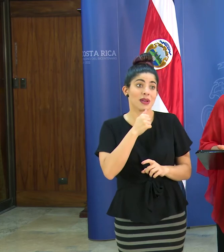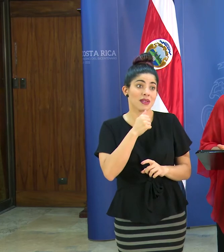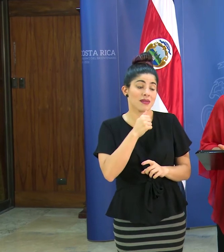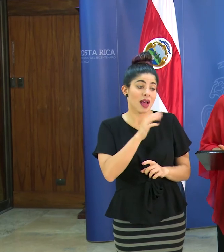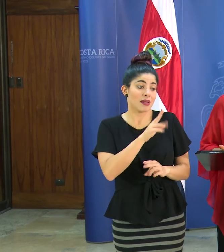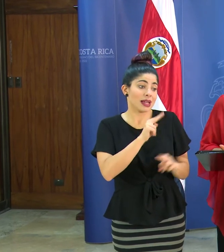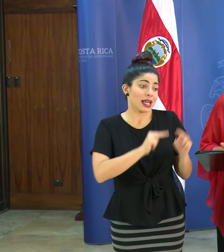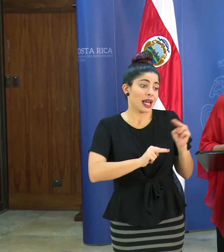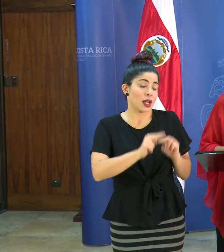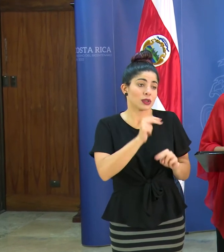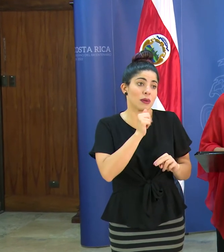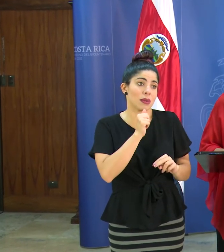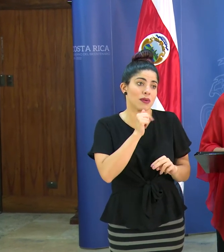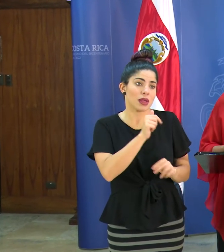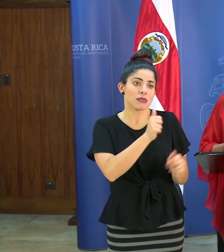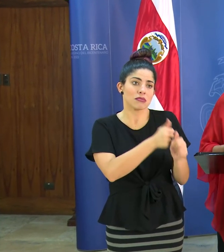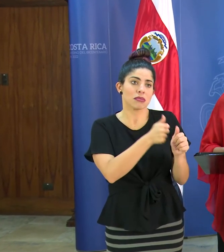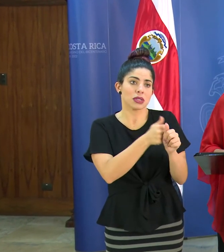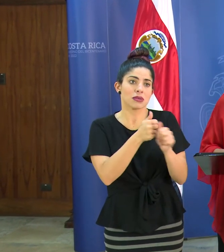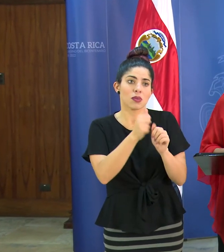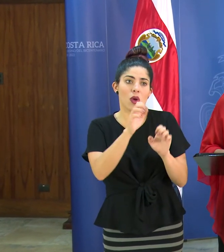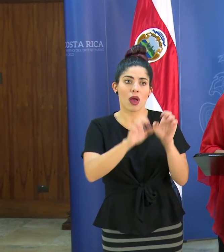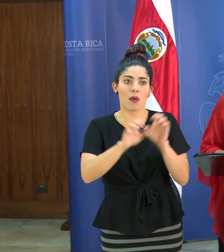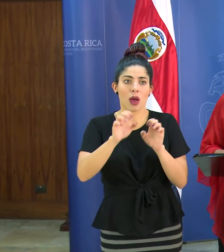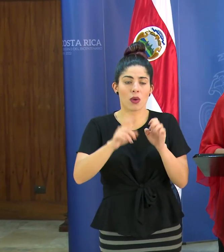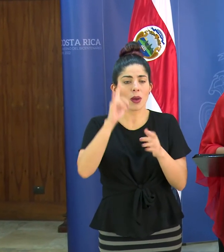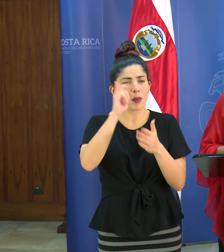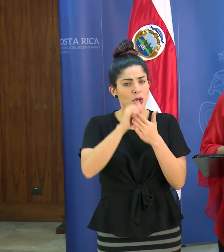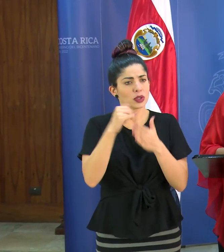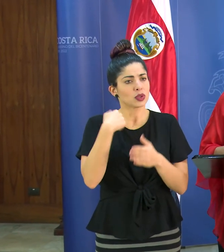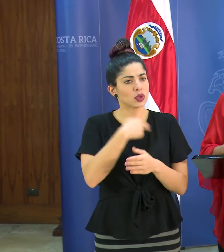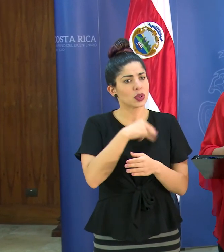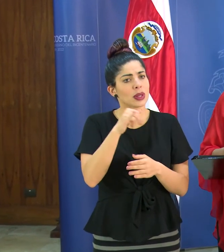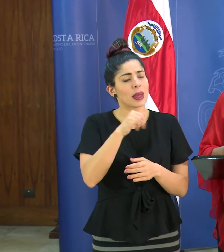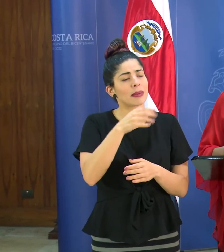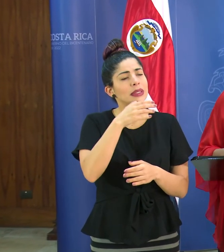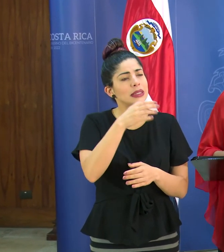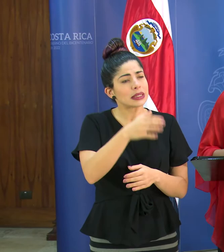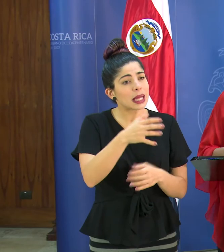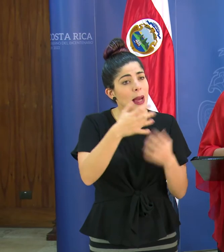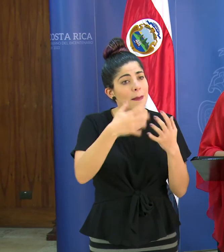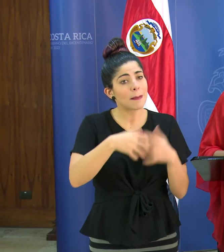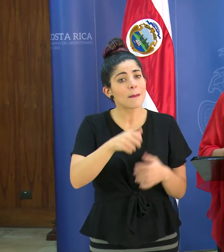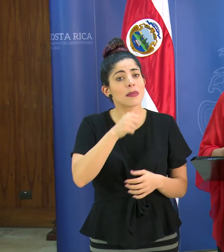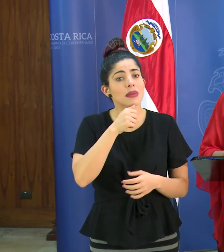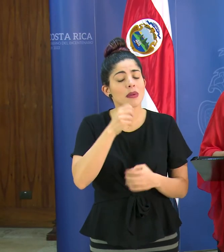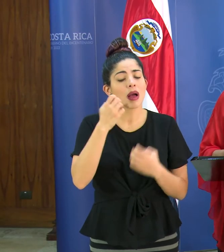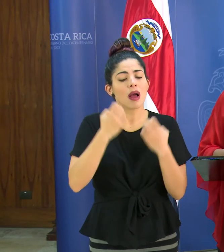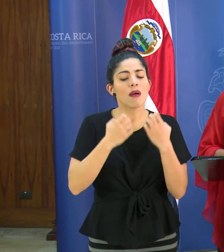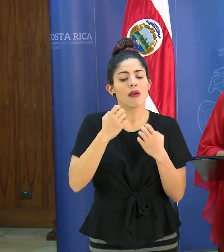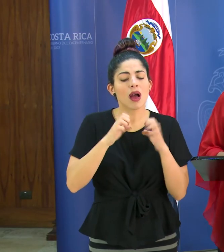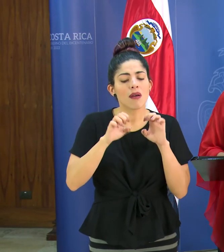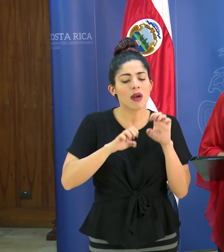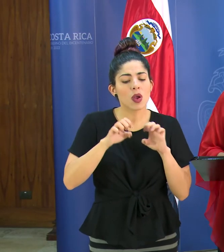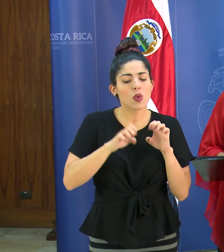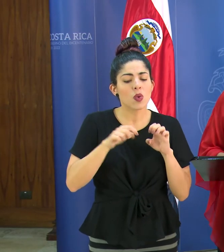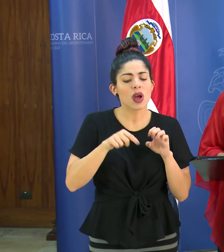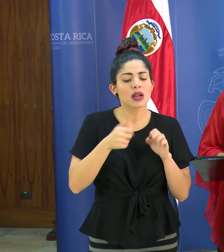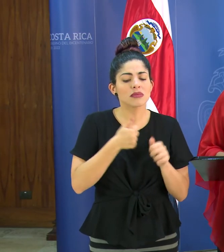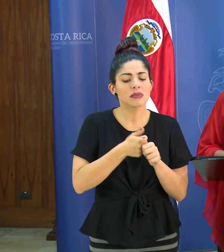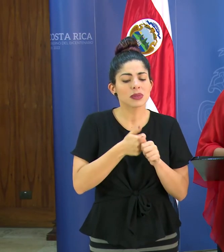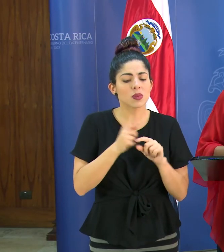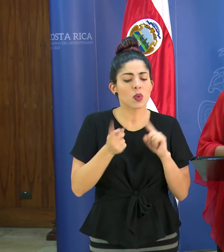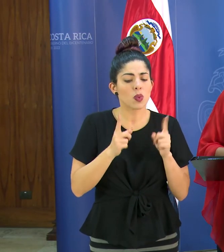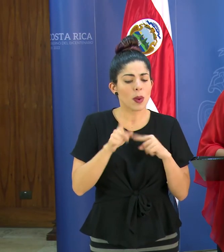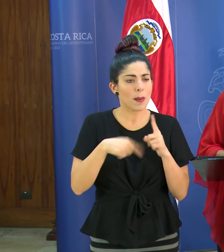negocios privados y ellos valorarán por eso estamos pidiendo también que valore cada empresa privada cuáles son las decisiones que tiene que tomar en ese